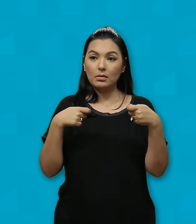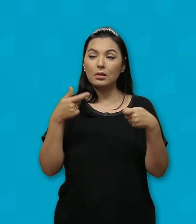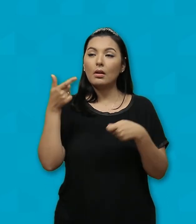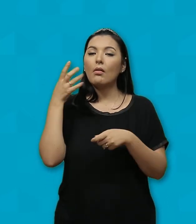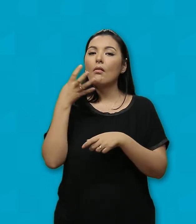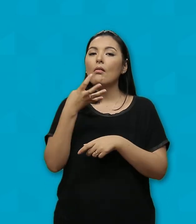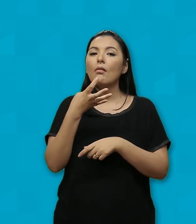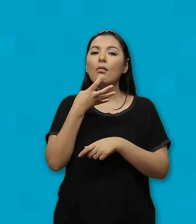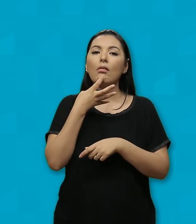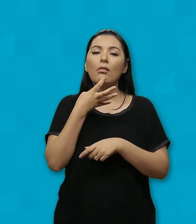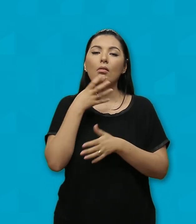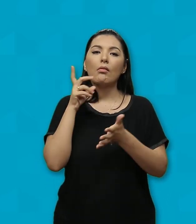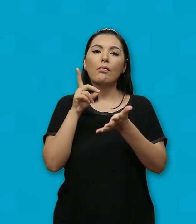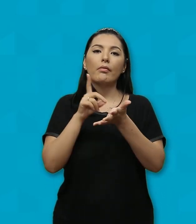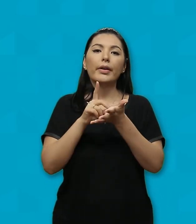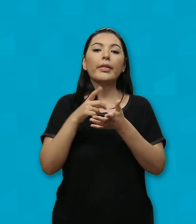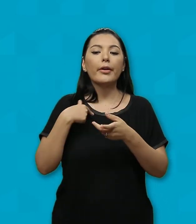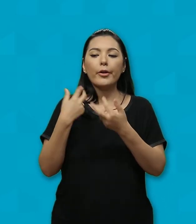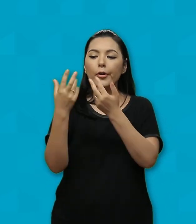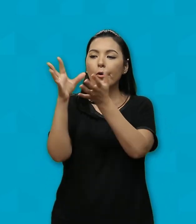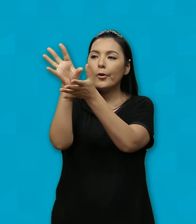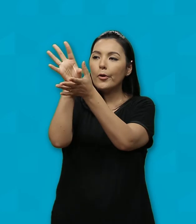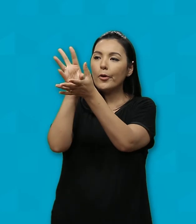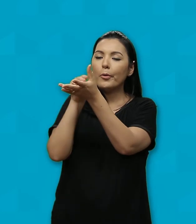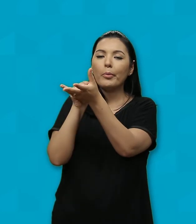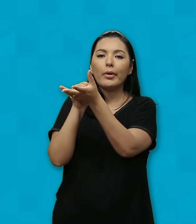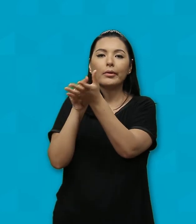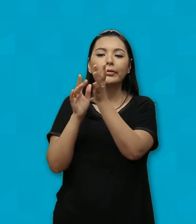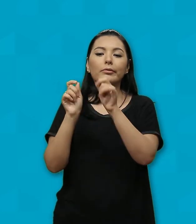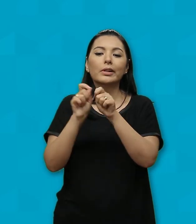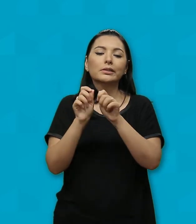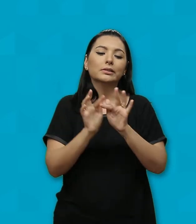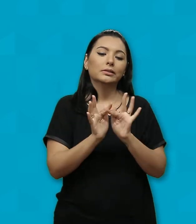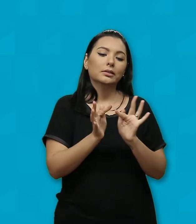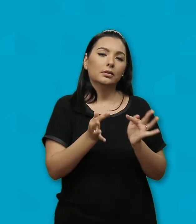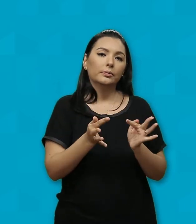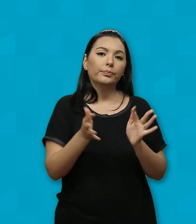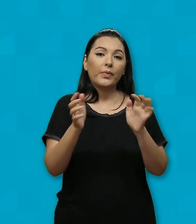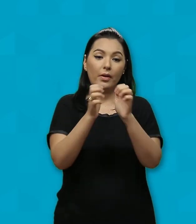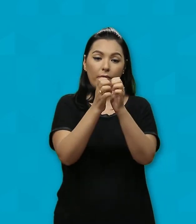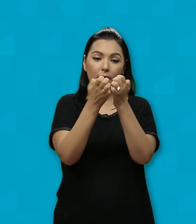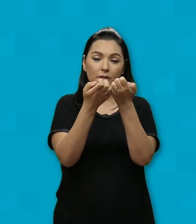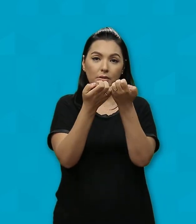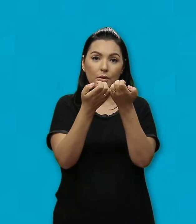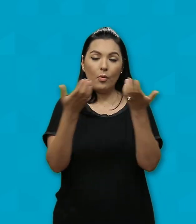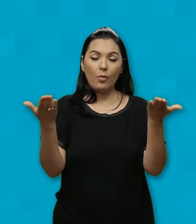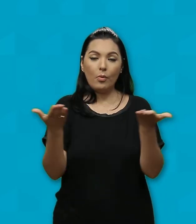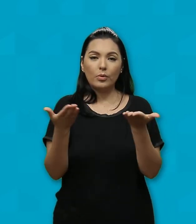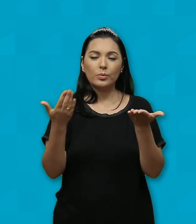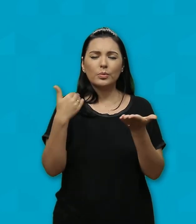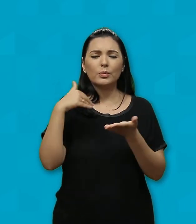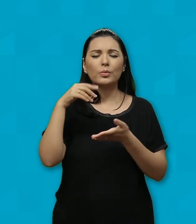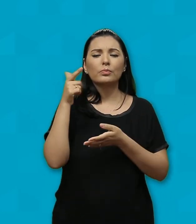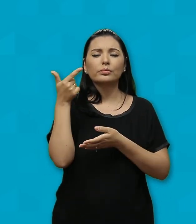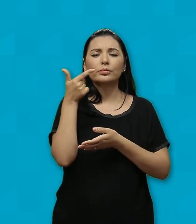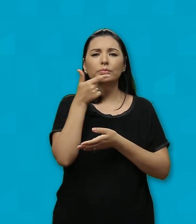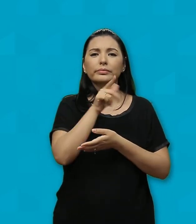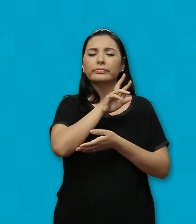agir com a mesma humildade e mansidão O Evangelho de hoje nos ajuda a responder Como deve agir